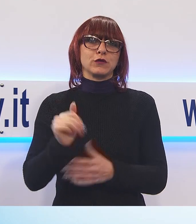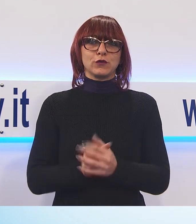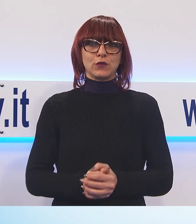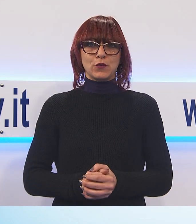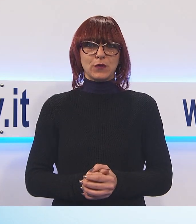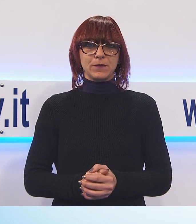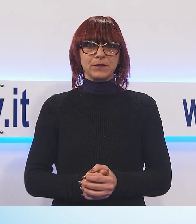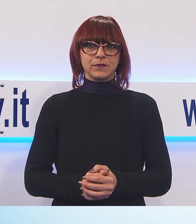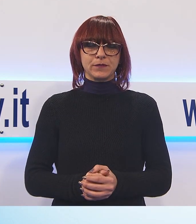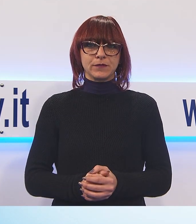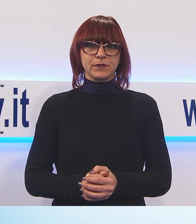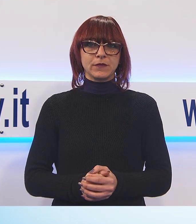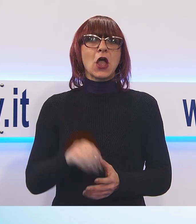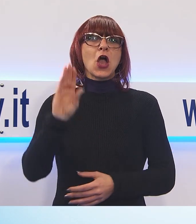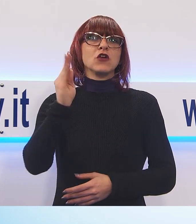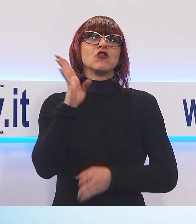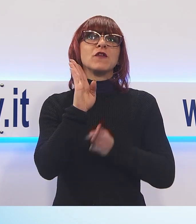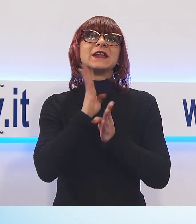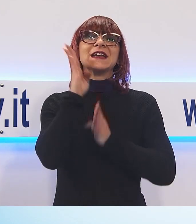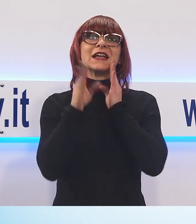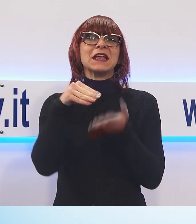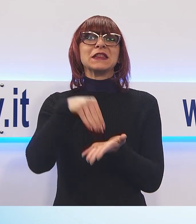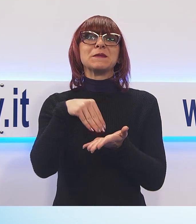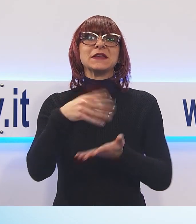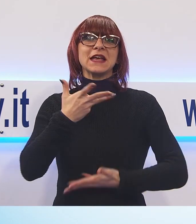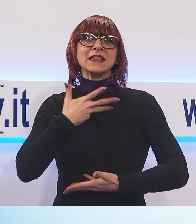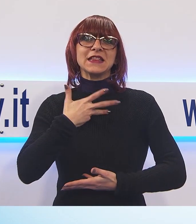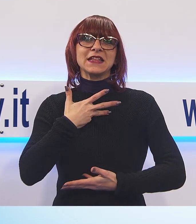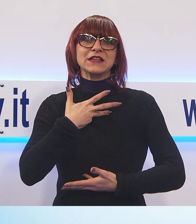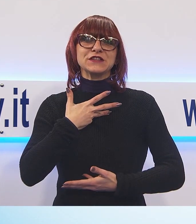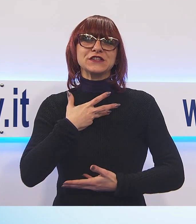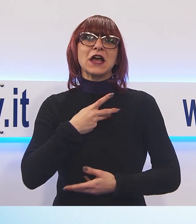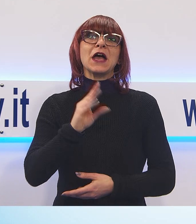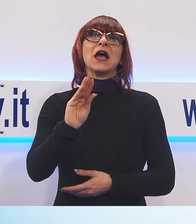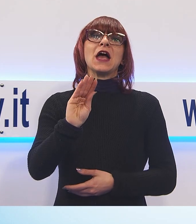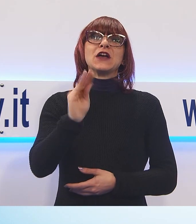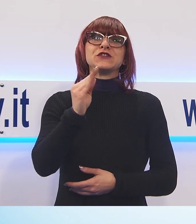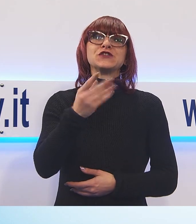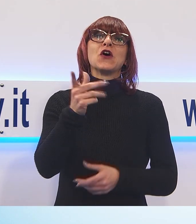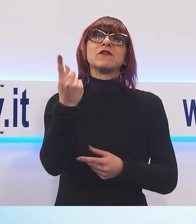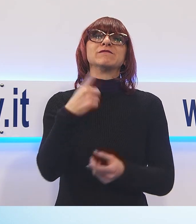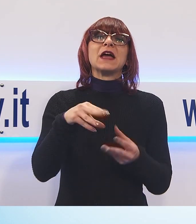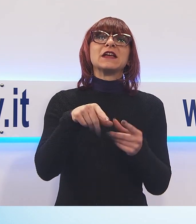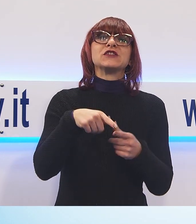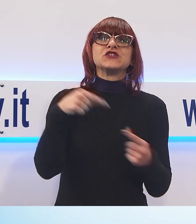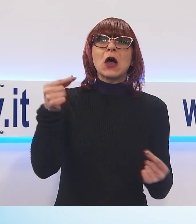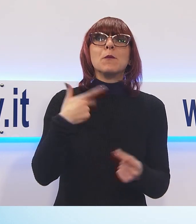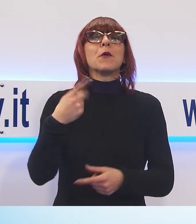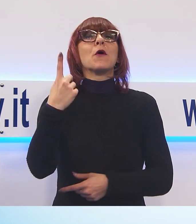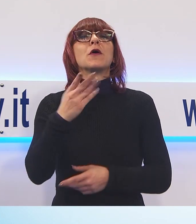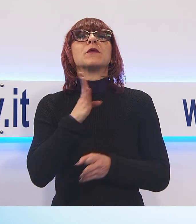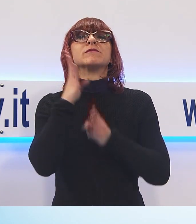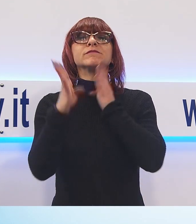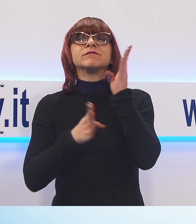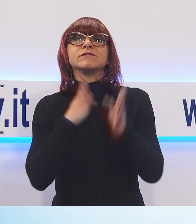'Accademia di Alto Perfezionamento Giacomo Puccini. Una giovanissima soprano giapponese, un tenore egiziano, uno coreano